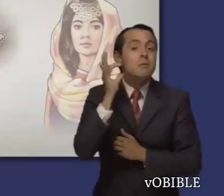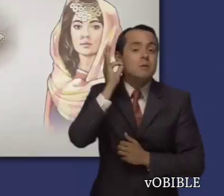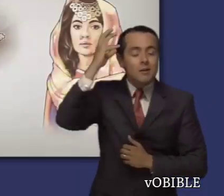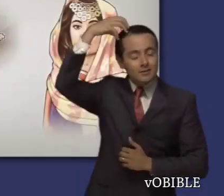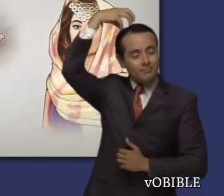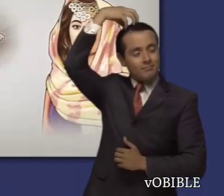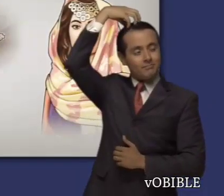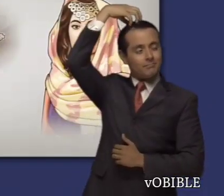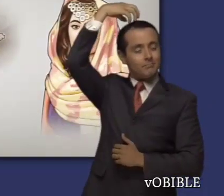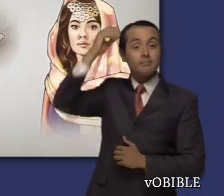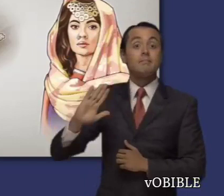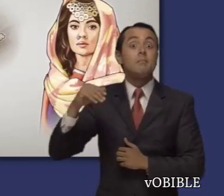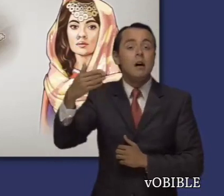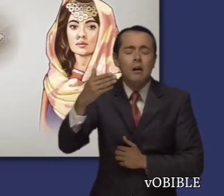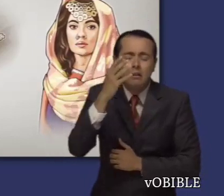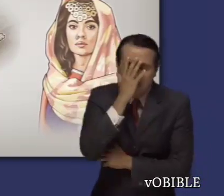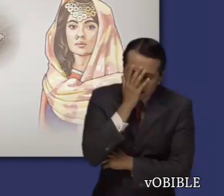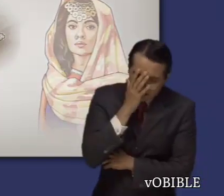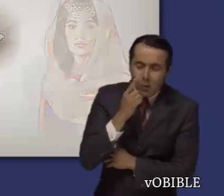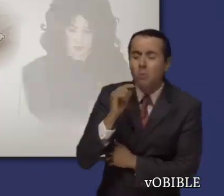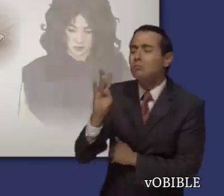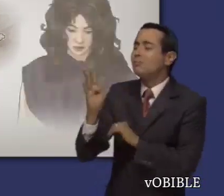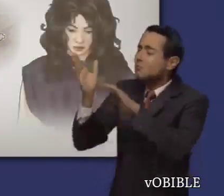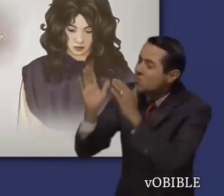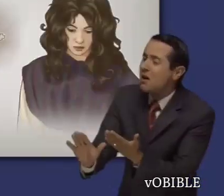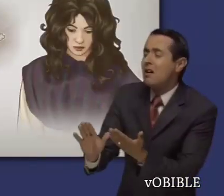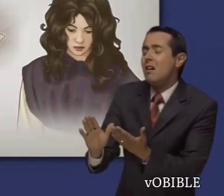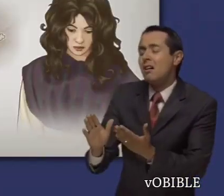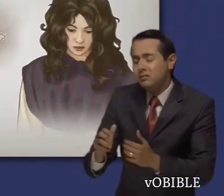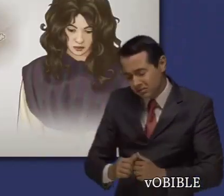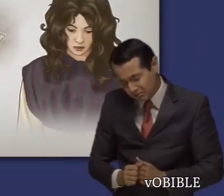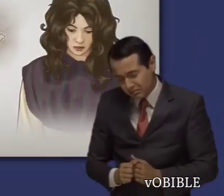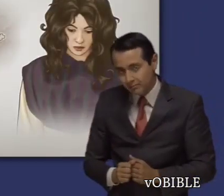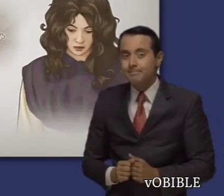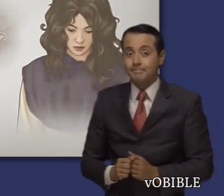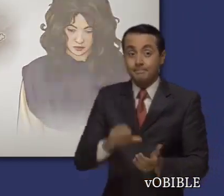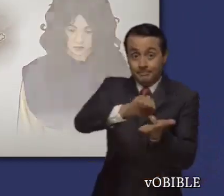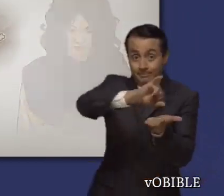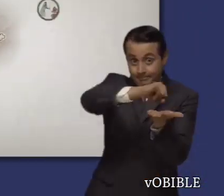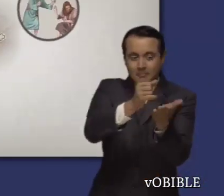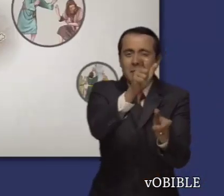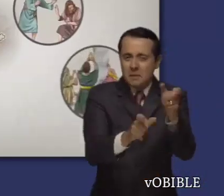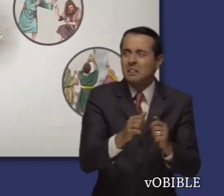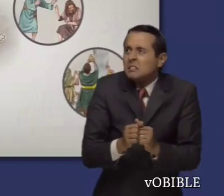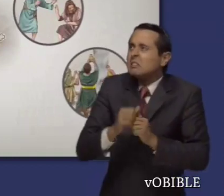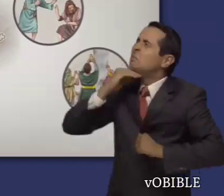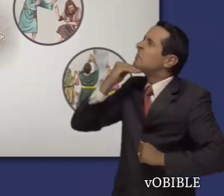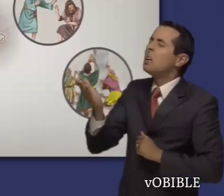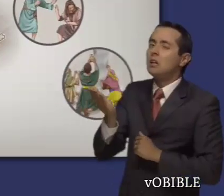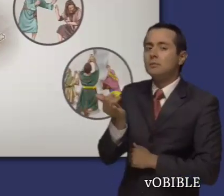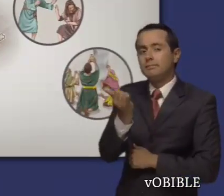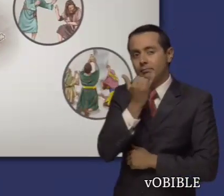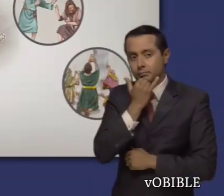princesa a quien sus enemigos han dejado desolada, que termina siendo una viuda abandonada y una esclava por culpa de sus